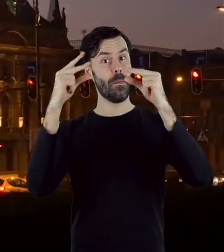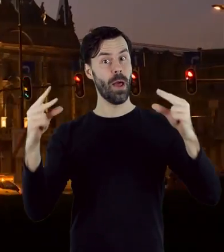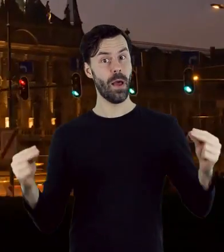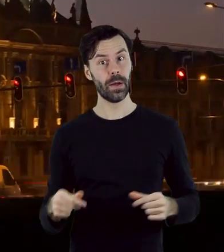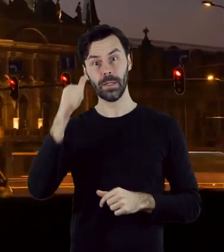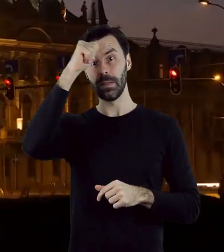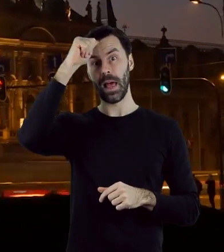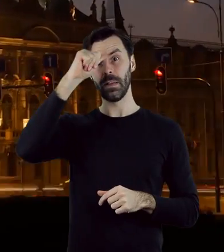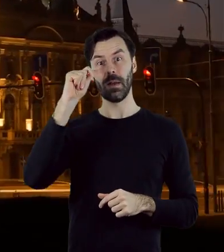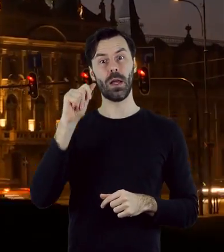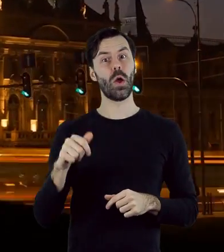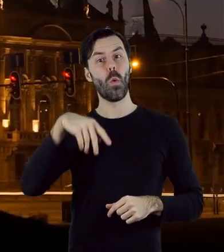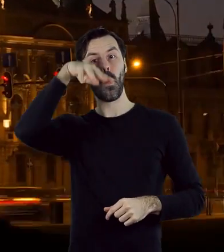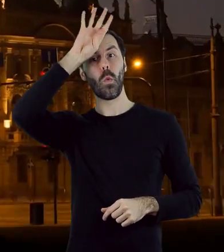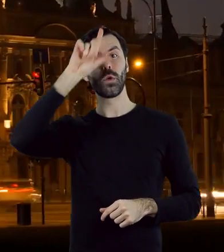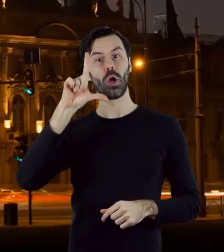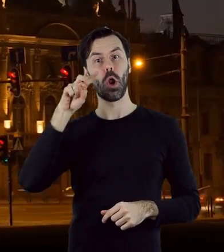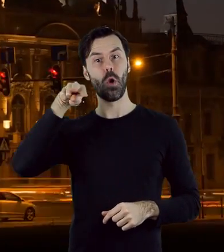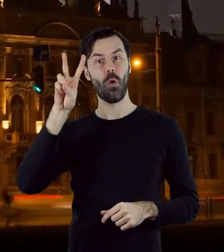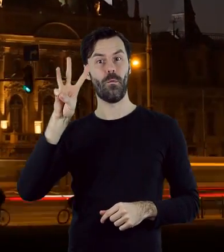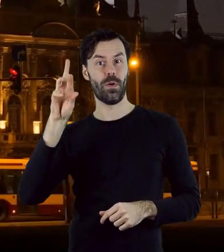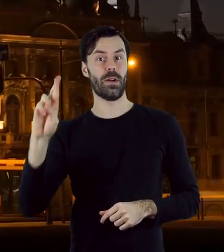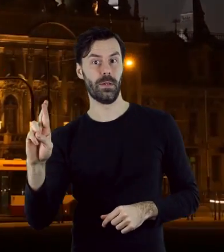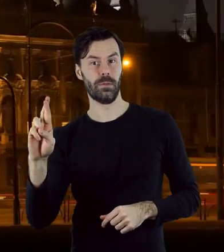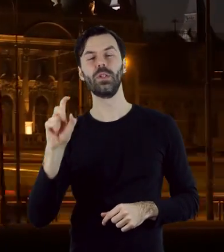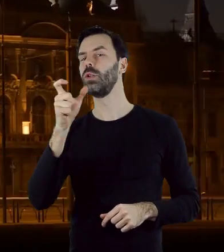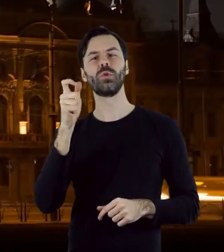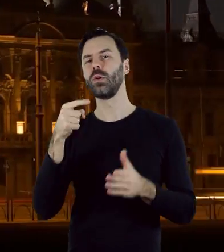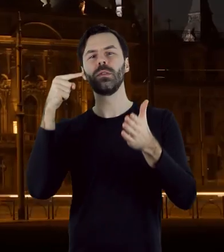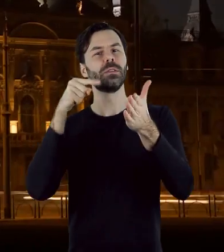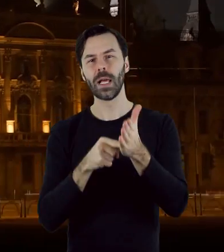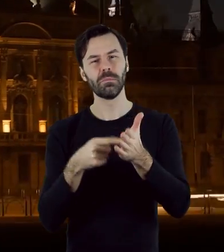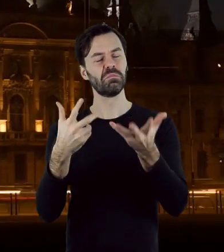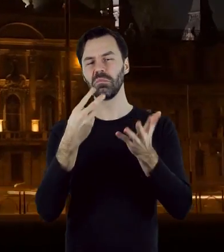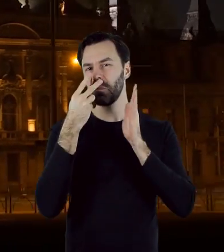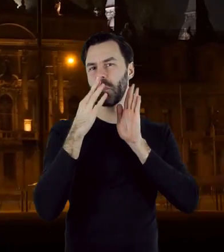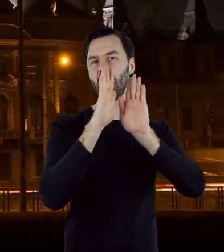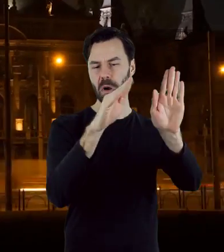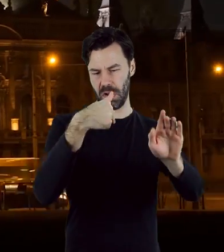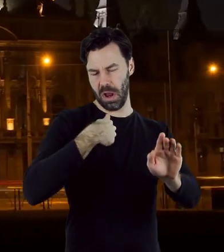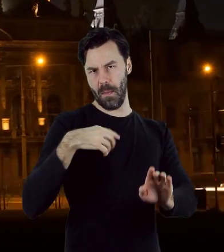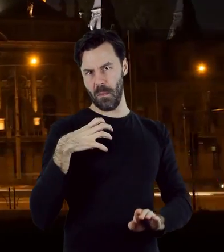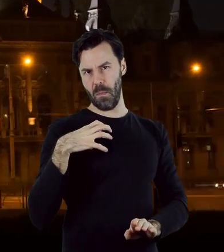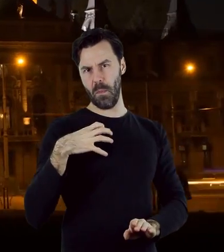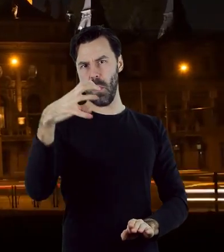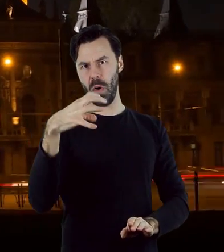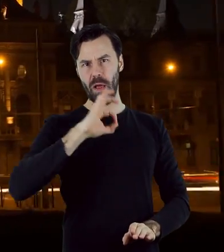nazywanej czasem łódzkim luwrem, miała na celu manifestację bogactwa i potęgi fabrykackiego rodu,